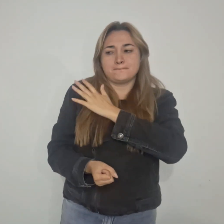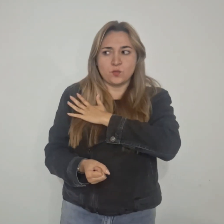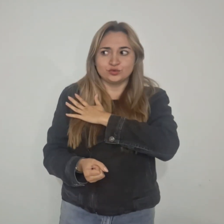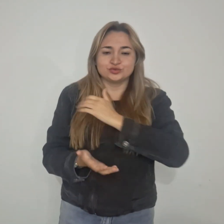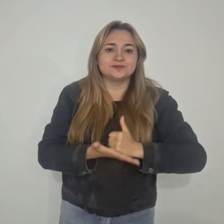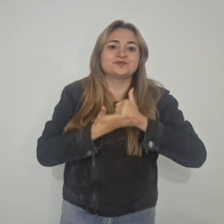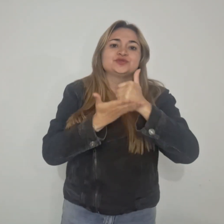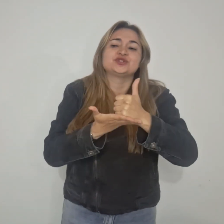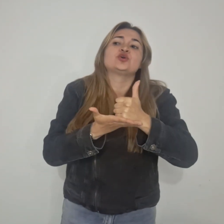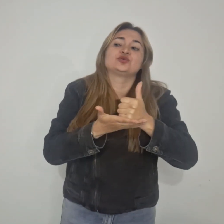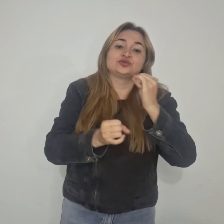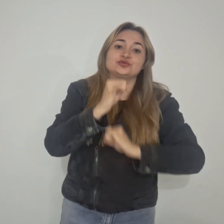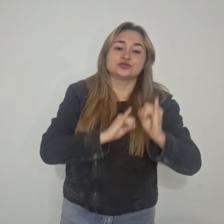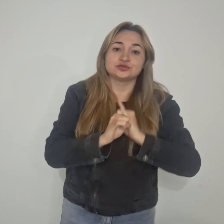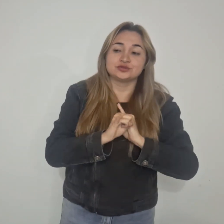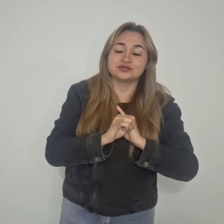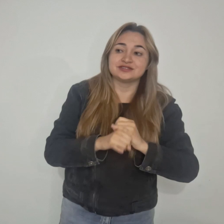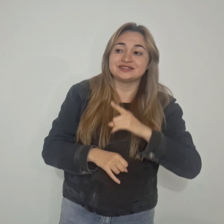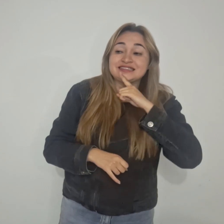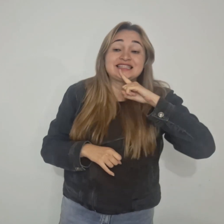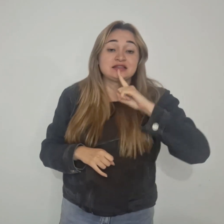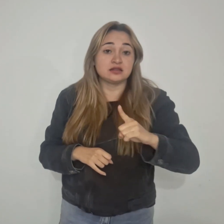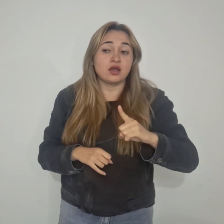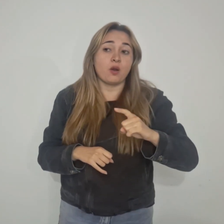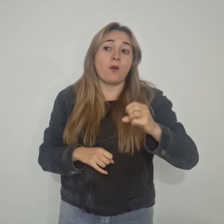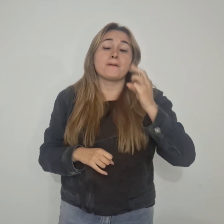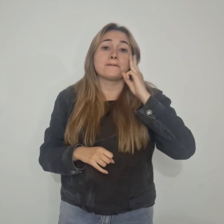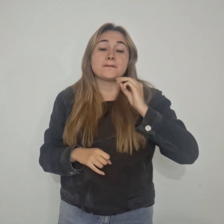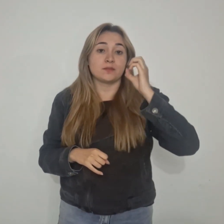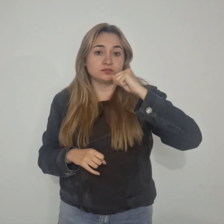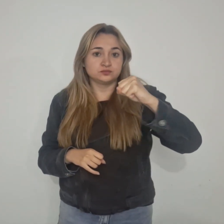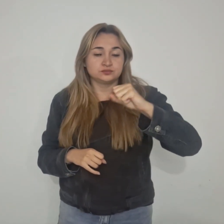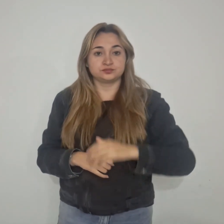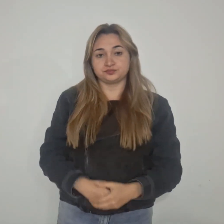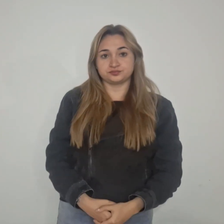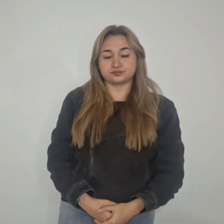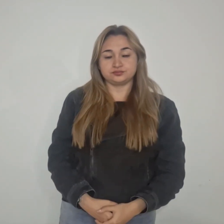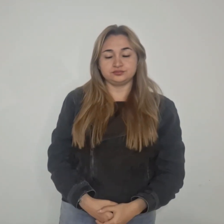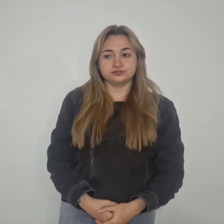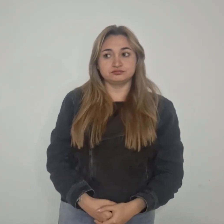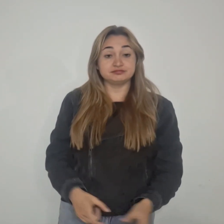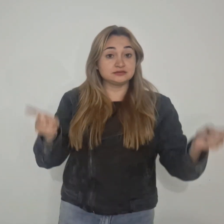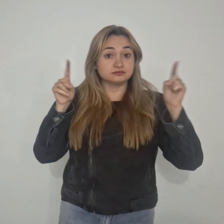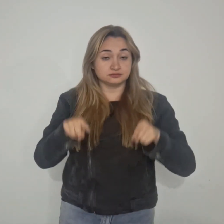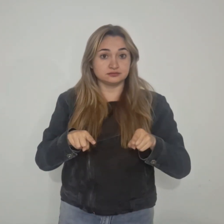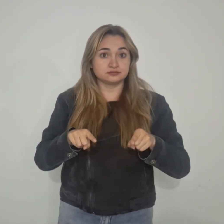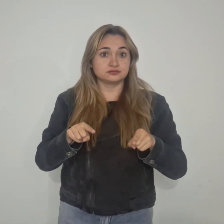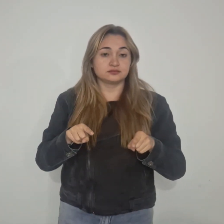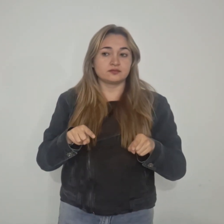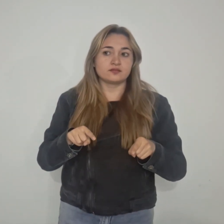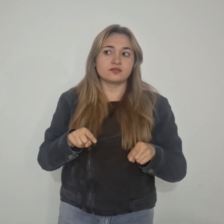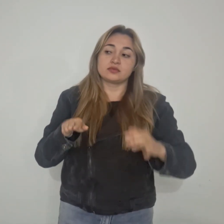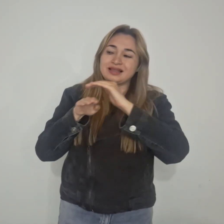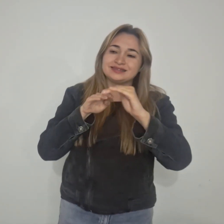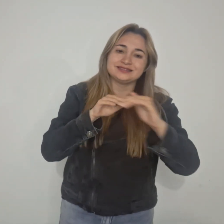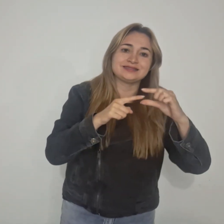internacional, manifestó el alcalde de Tunja. Además, se hace un llamado especial a los